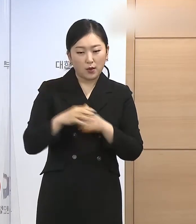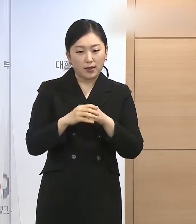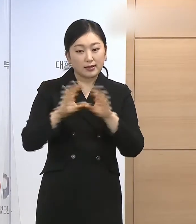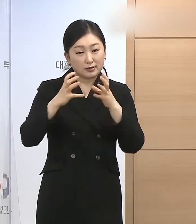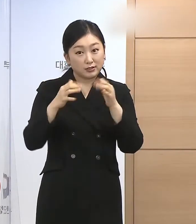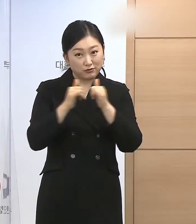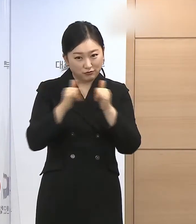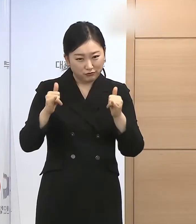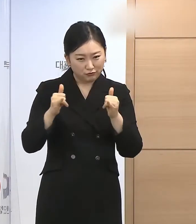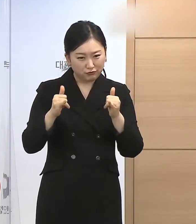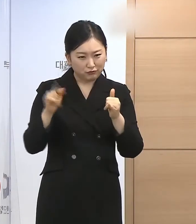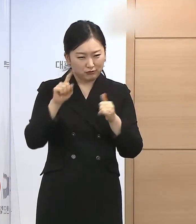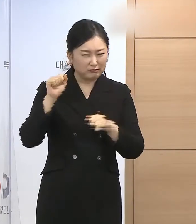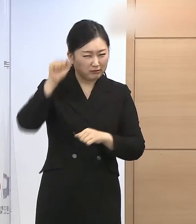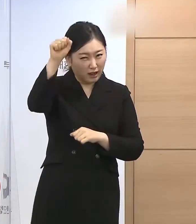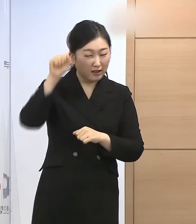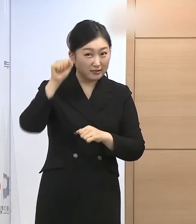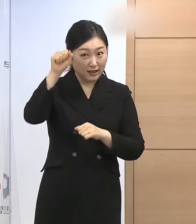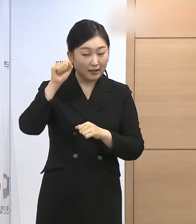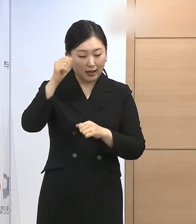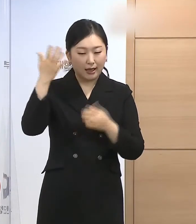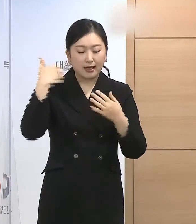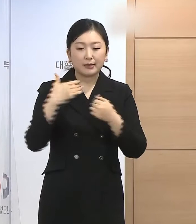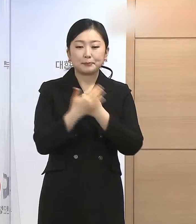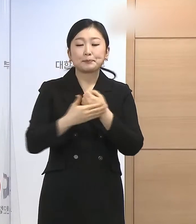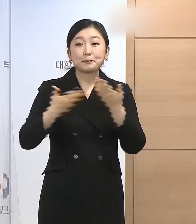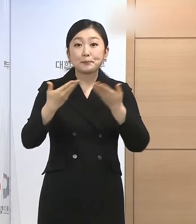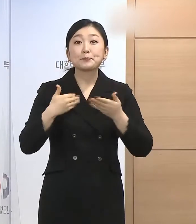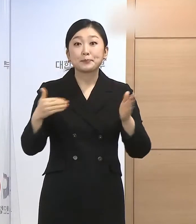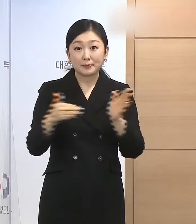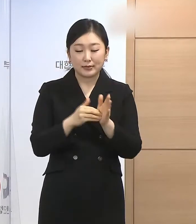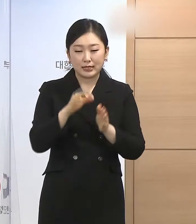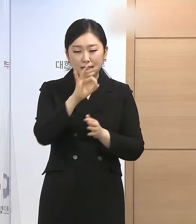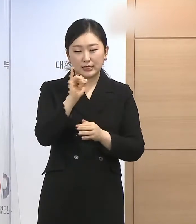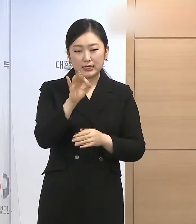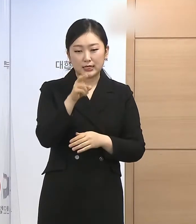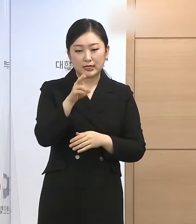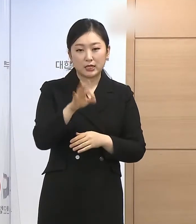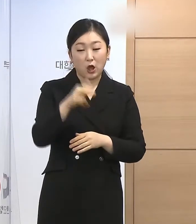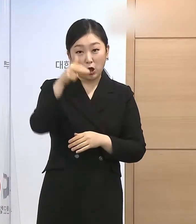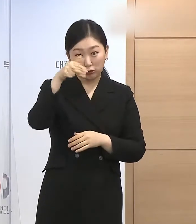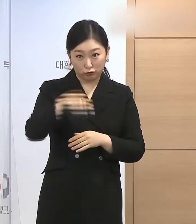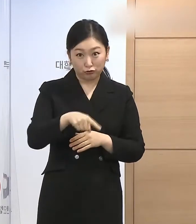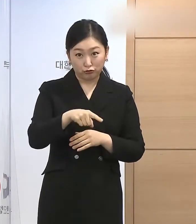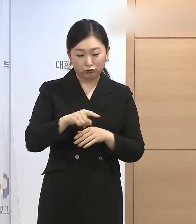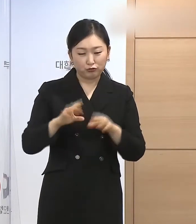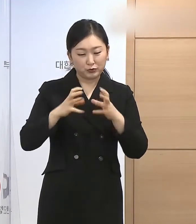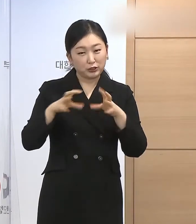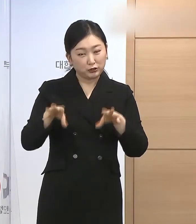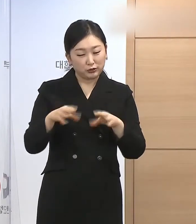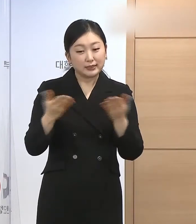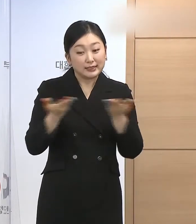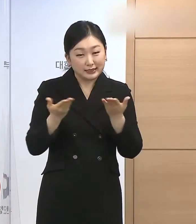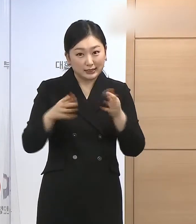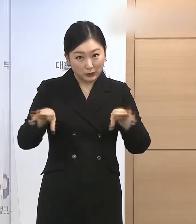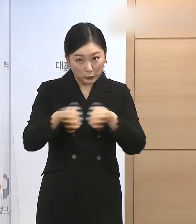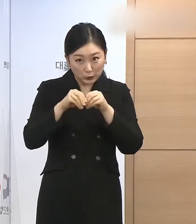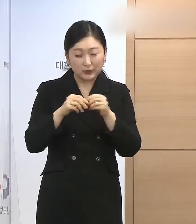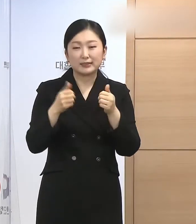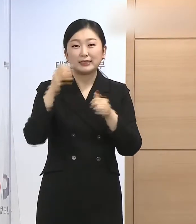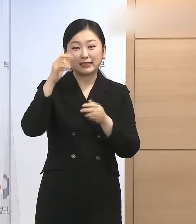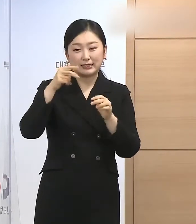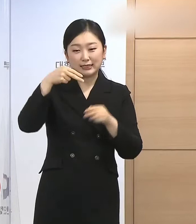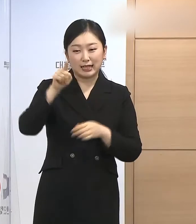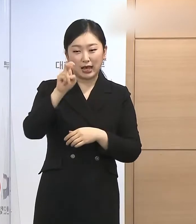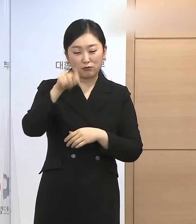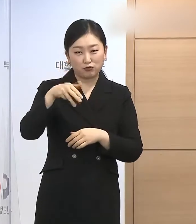등을 주도한 혐의로 집행유예형을 선고받은 이영주 전 민주노총 사무총장 2011년 희망버스